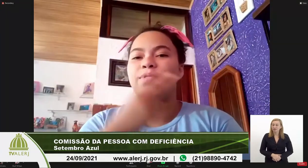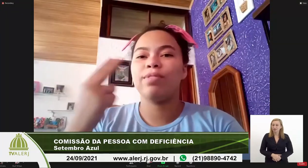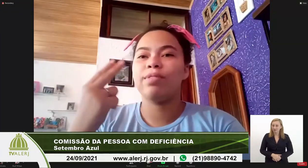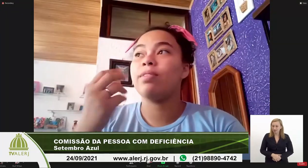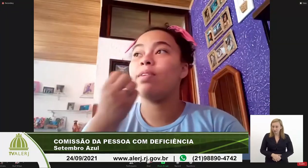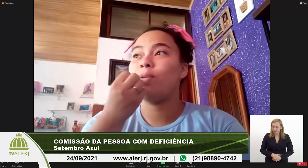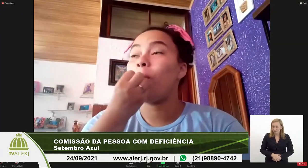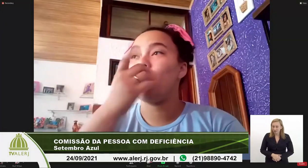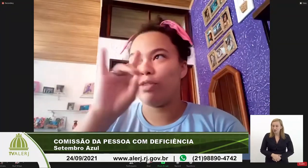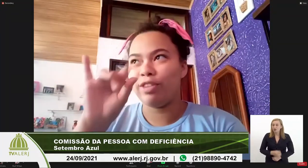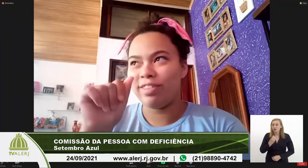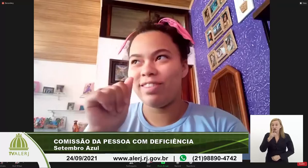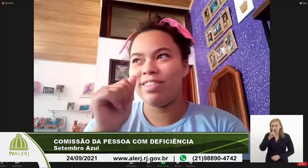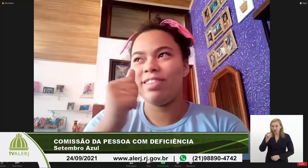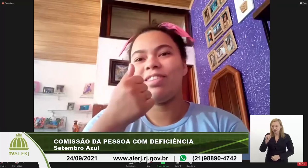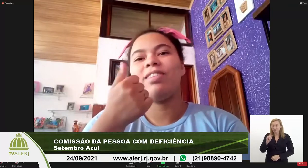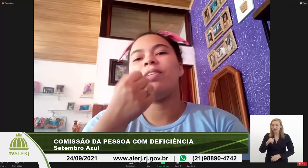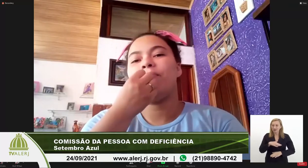Bom dia a todos.